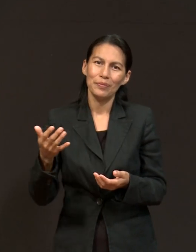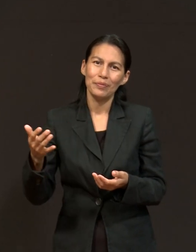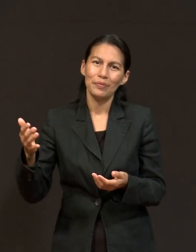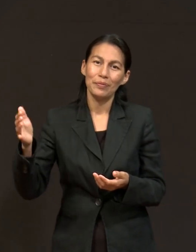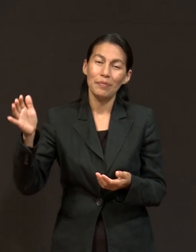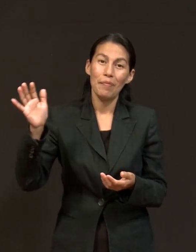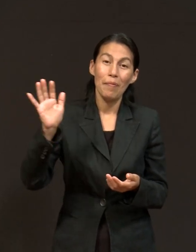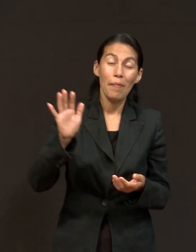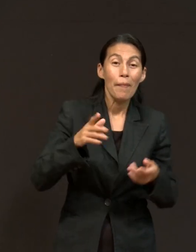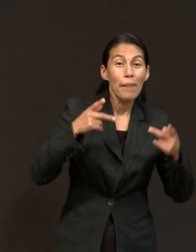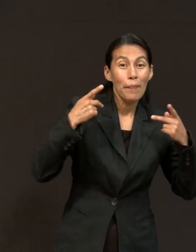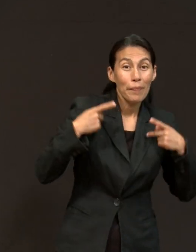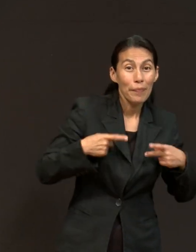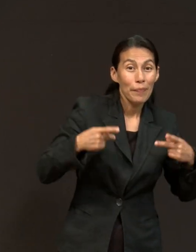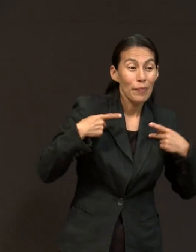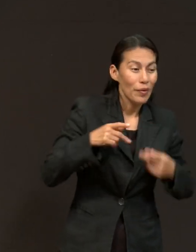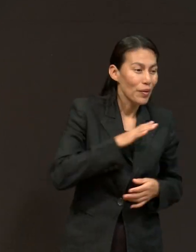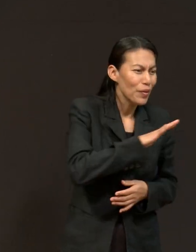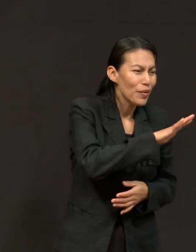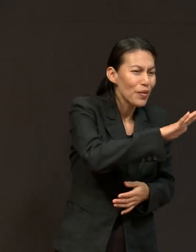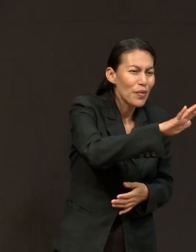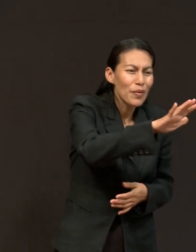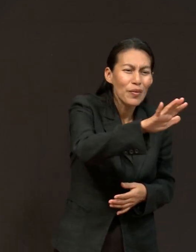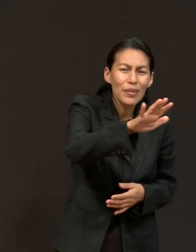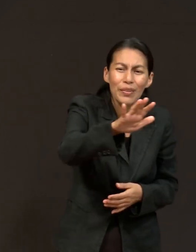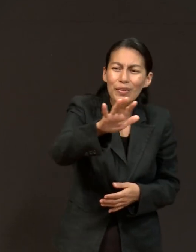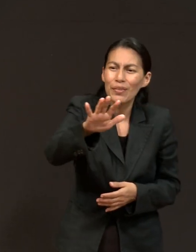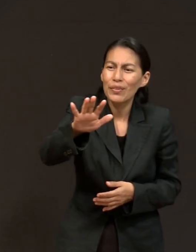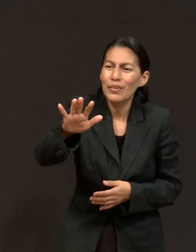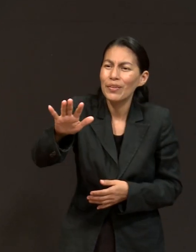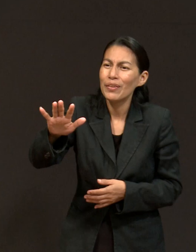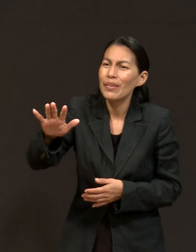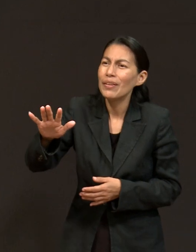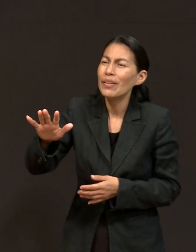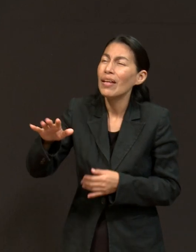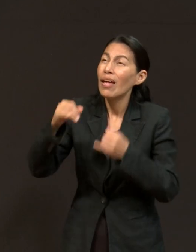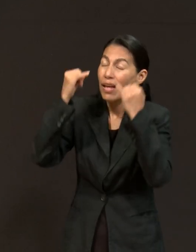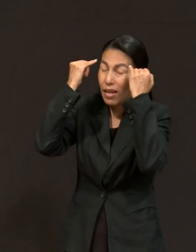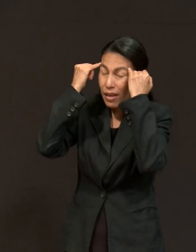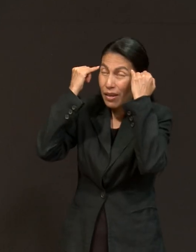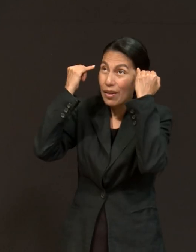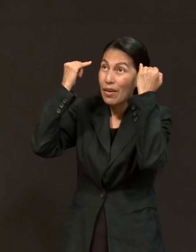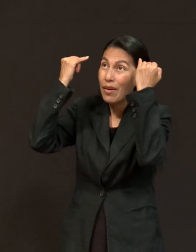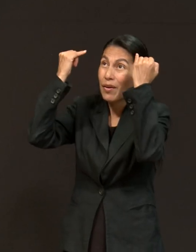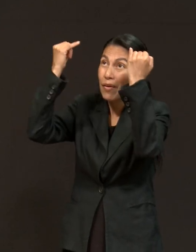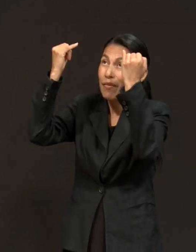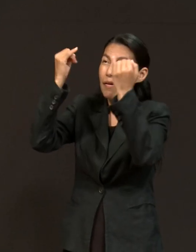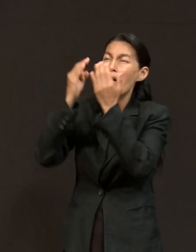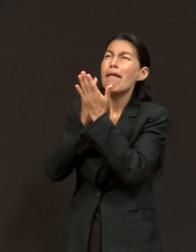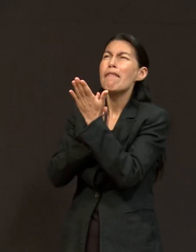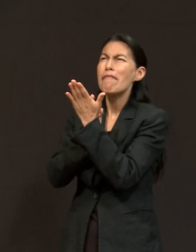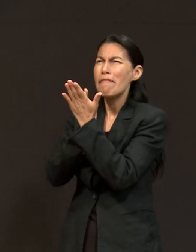El que habita el abrigo de Jehová,